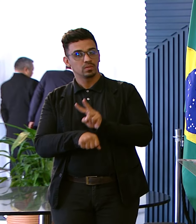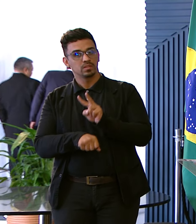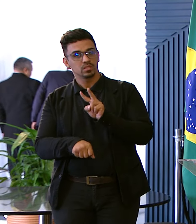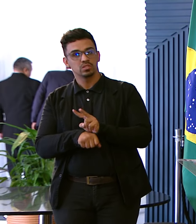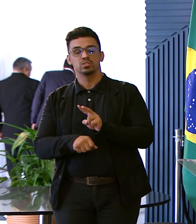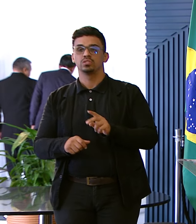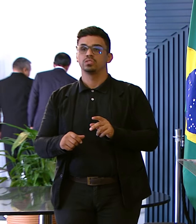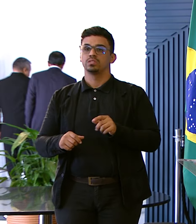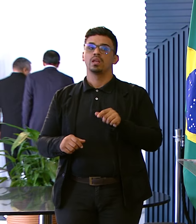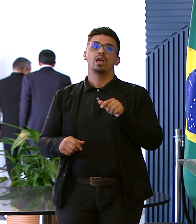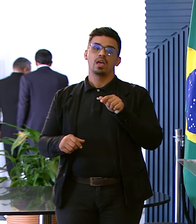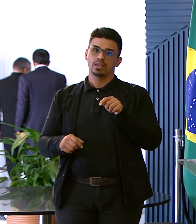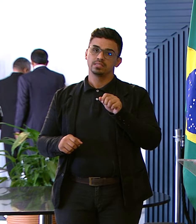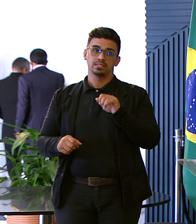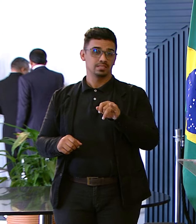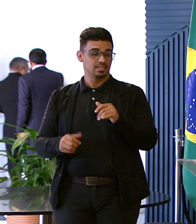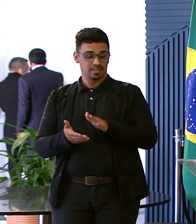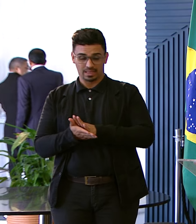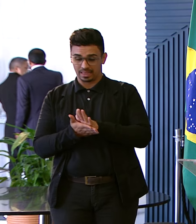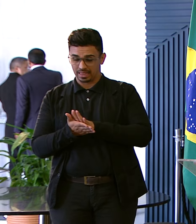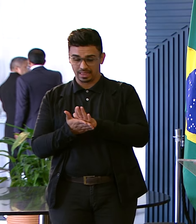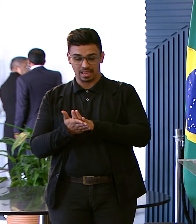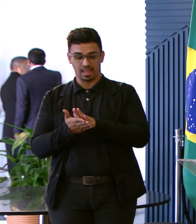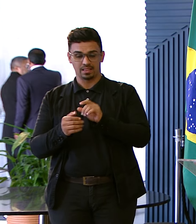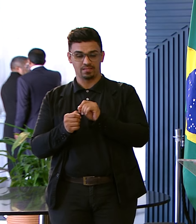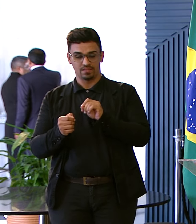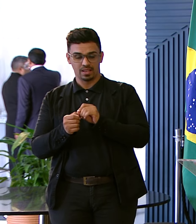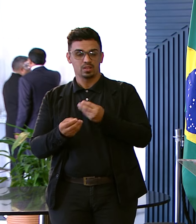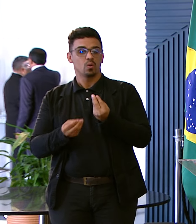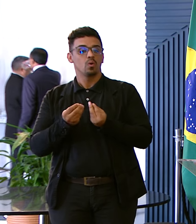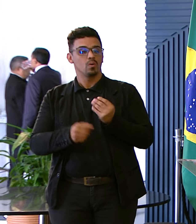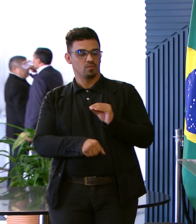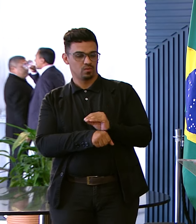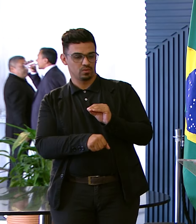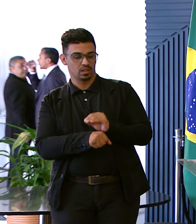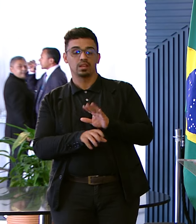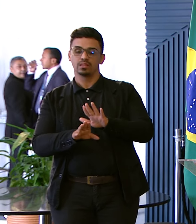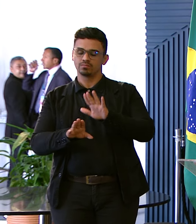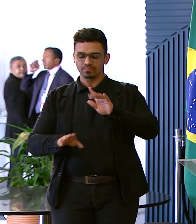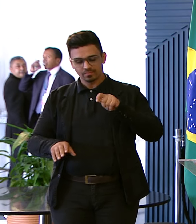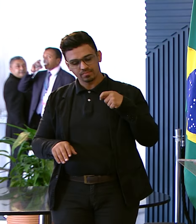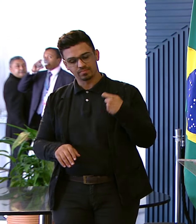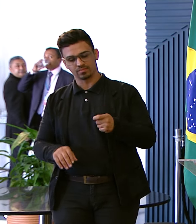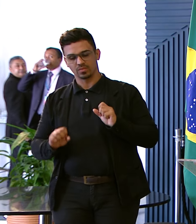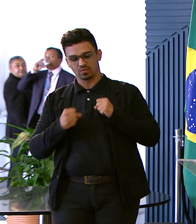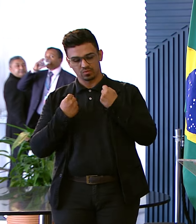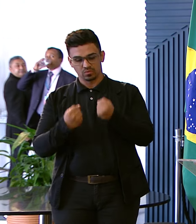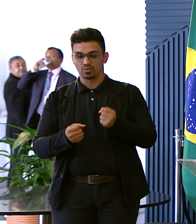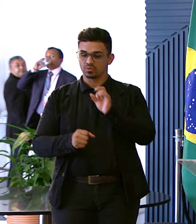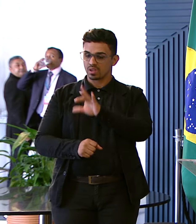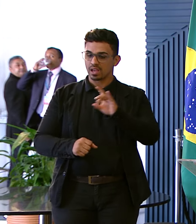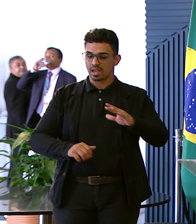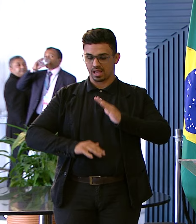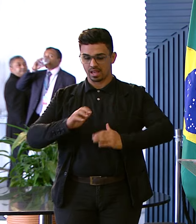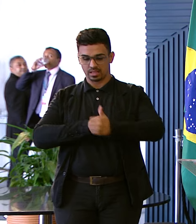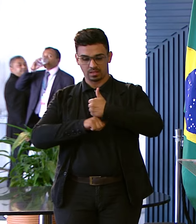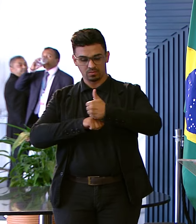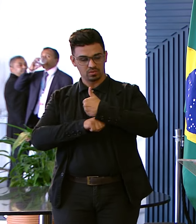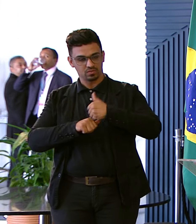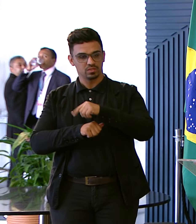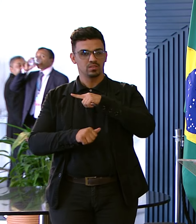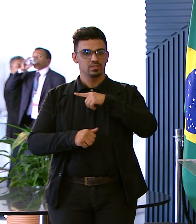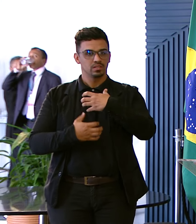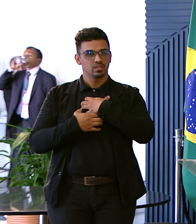Nada disso disso é capaz De se traduzir em cuidado Se não for o esforço De cada profissional Que está ali na ponta da lança Da